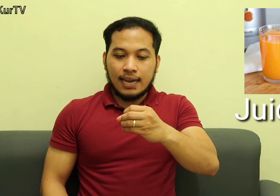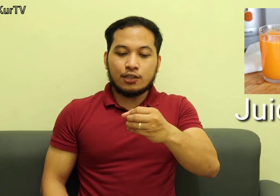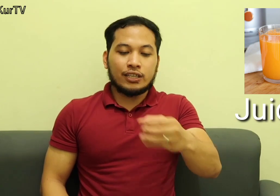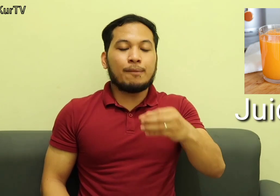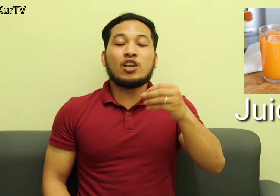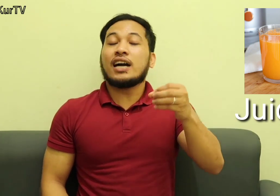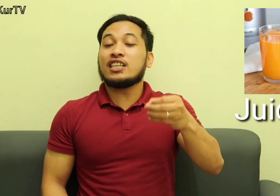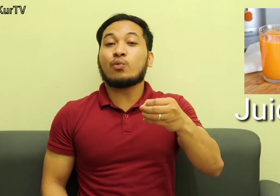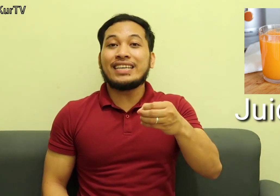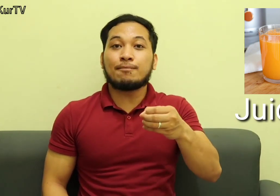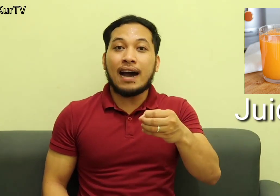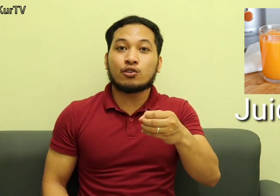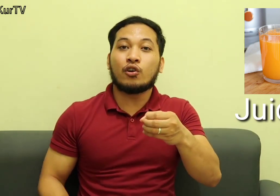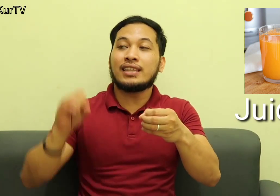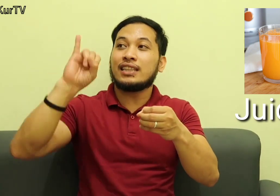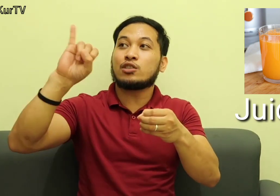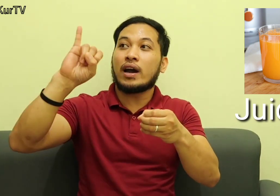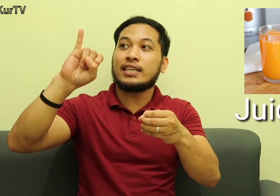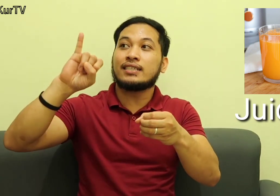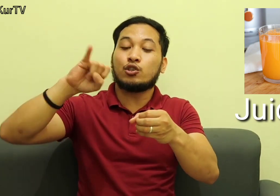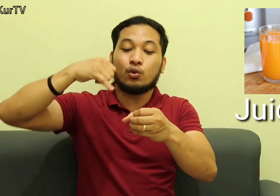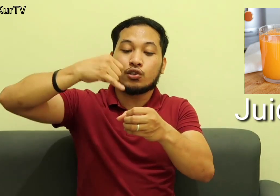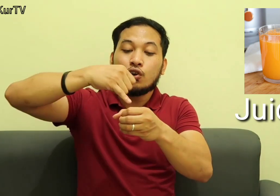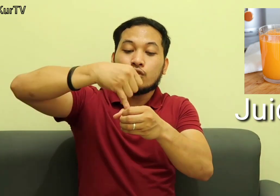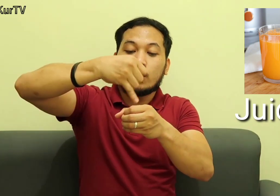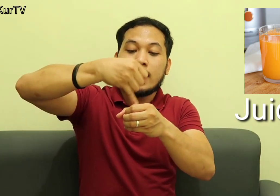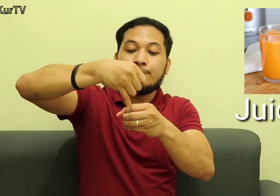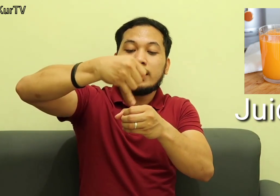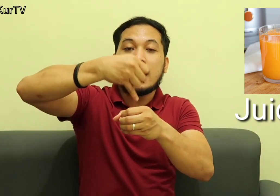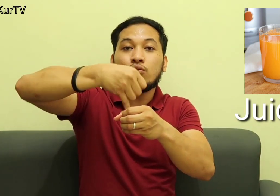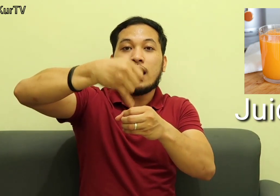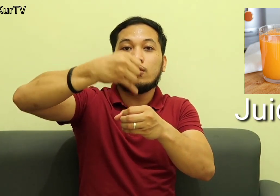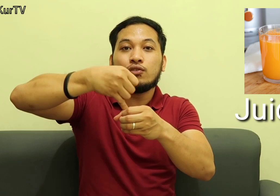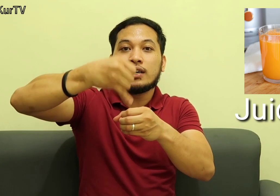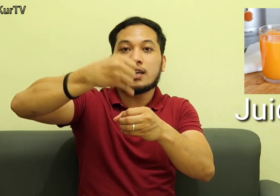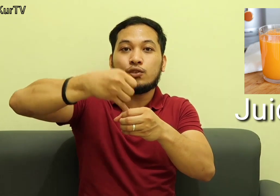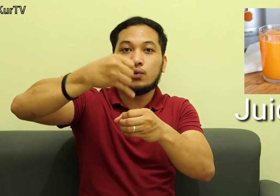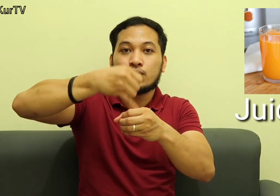yan So, isipin nyo lang This one is baso And then this one is the juice So, ayan Hinaluhalo nyo lang siya Juice